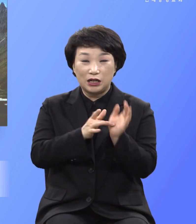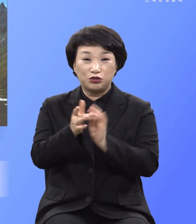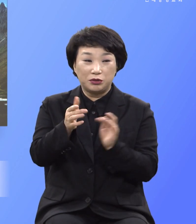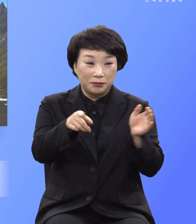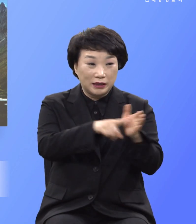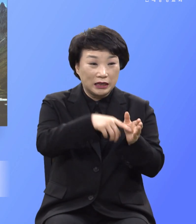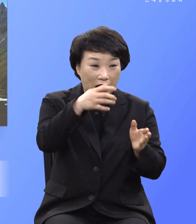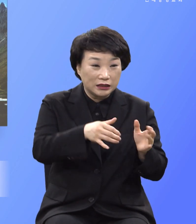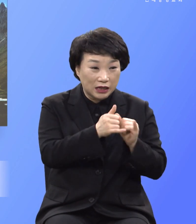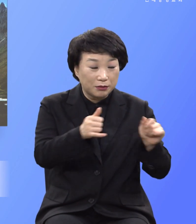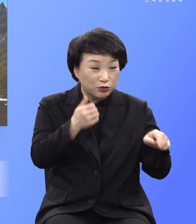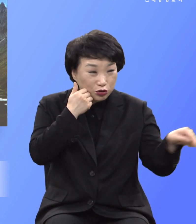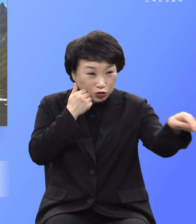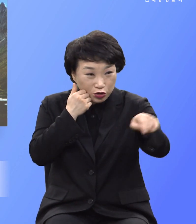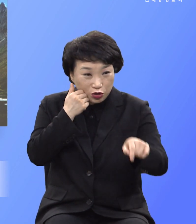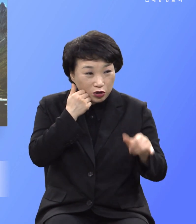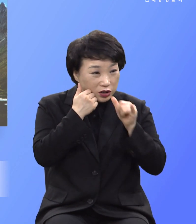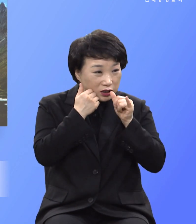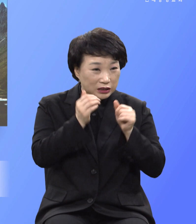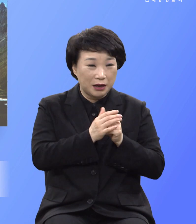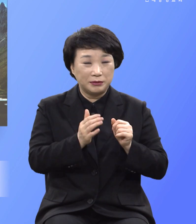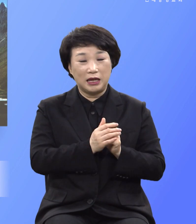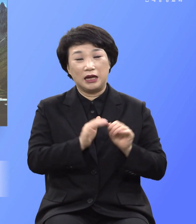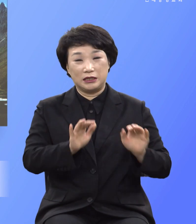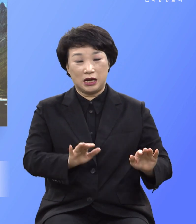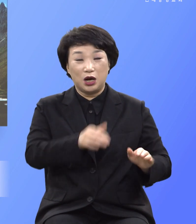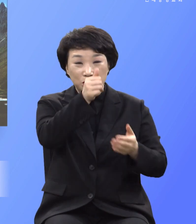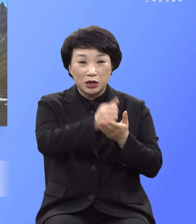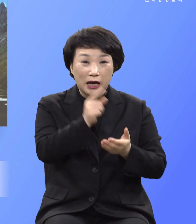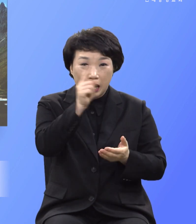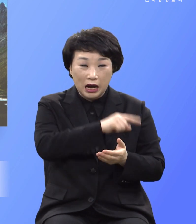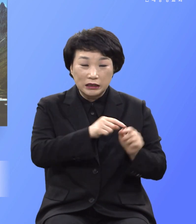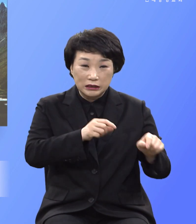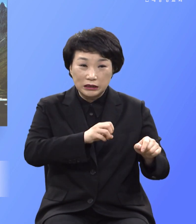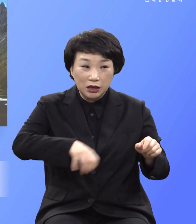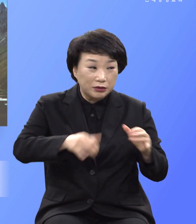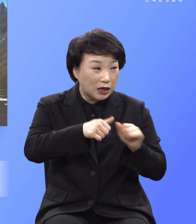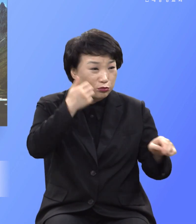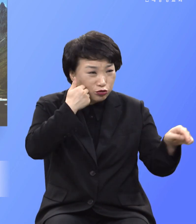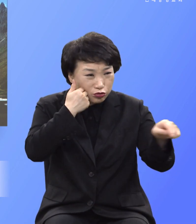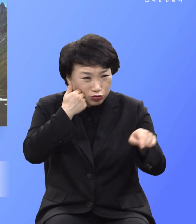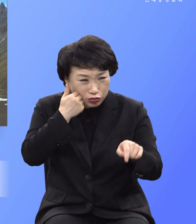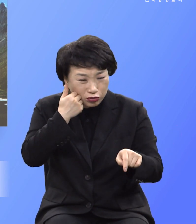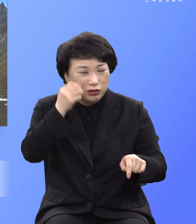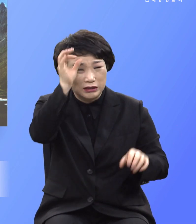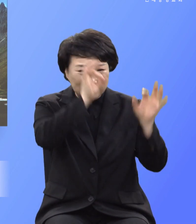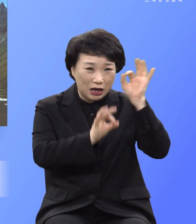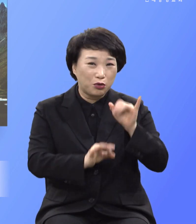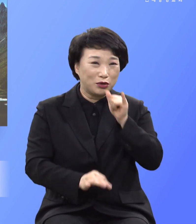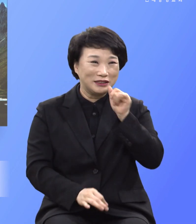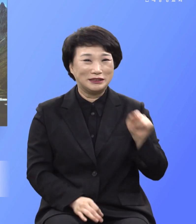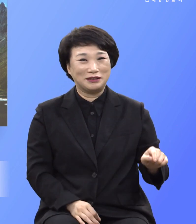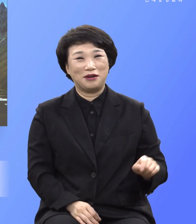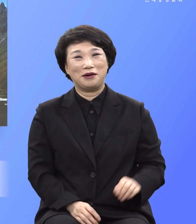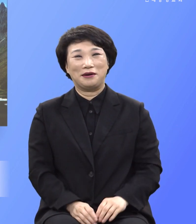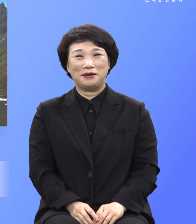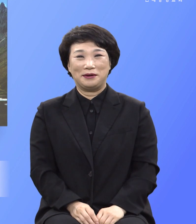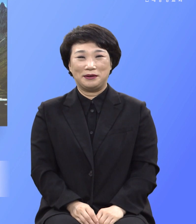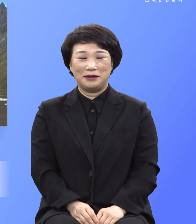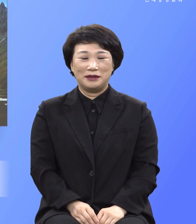불신자가 있는 한 죄악으로 잊어버린 자들을 끝없이 찾고 또